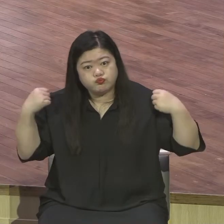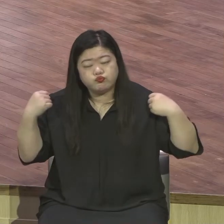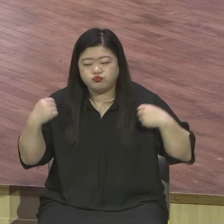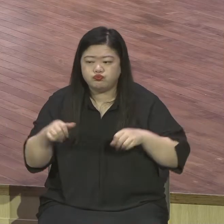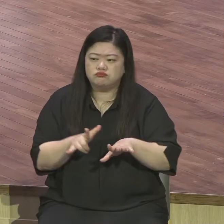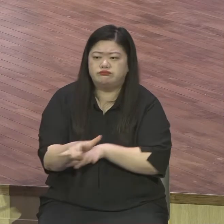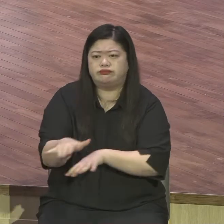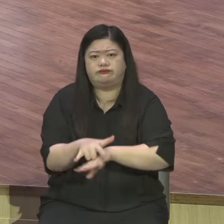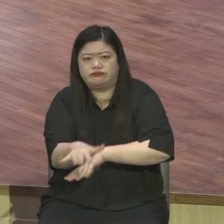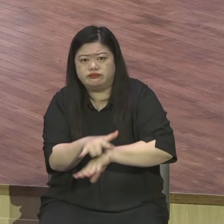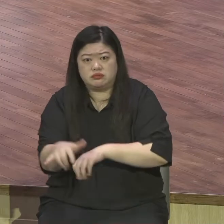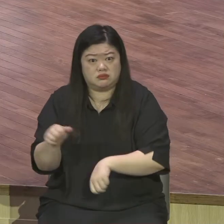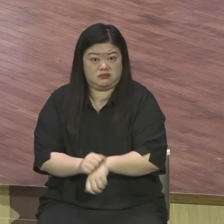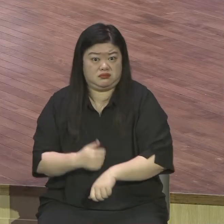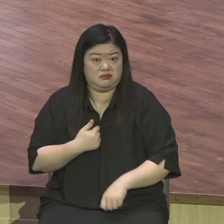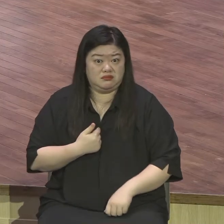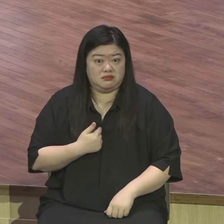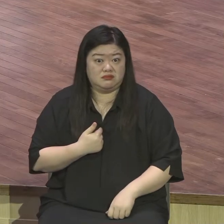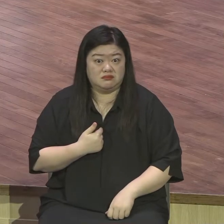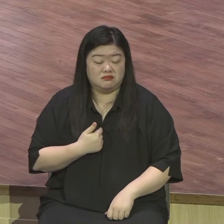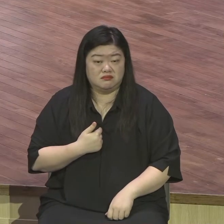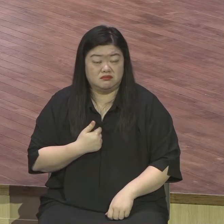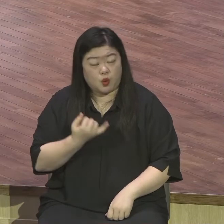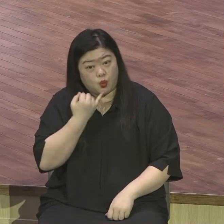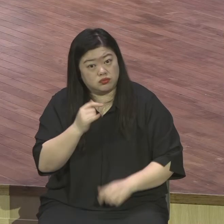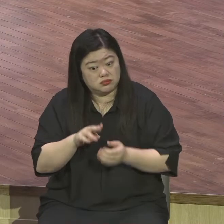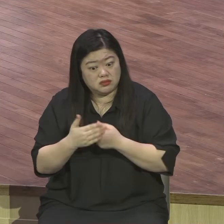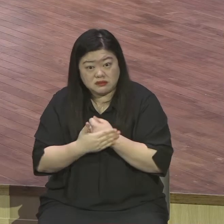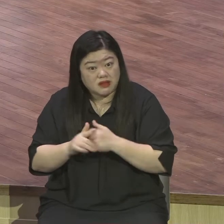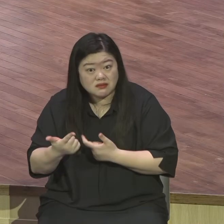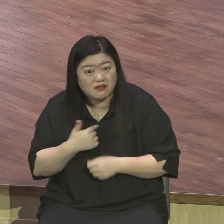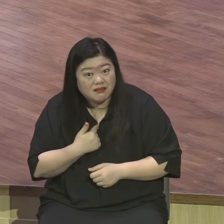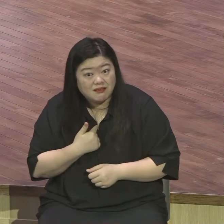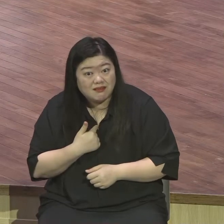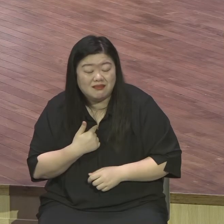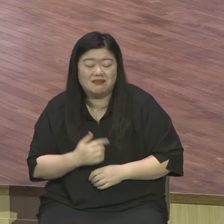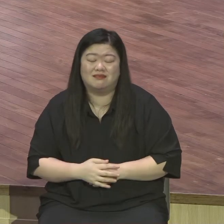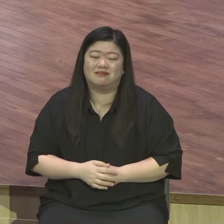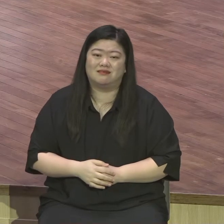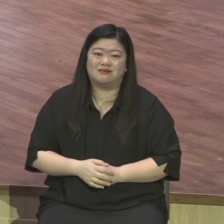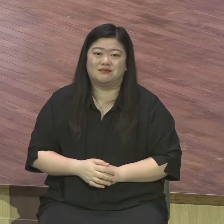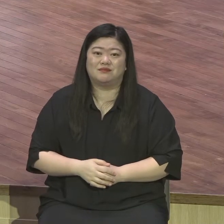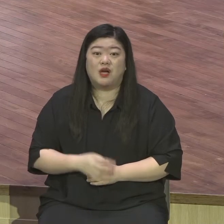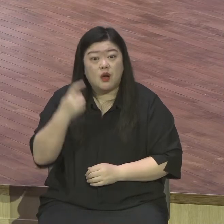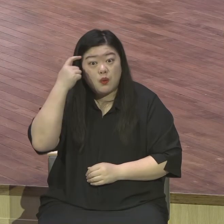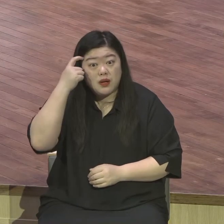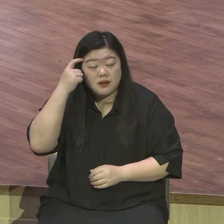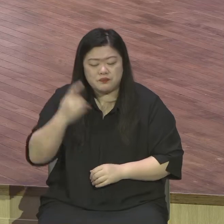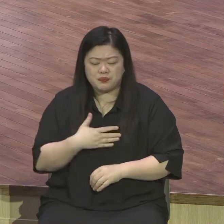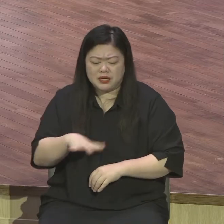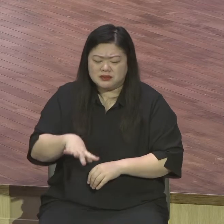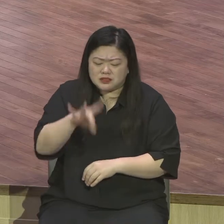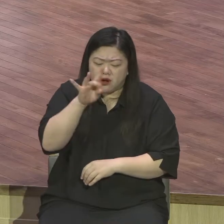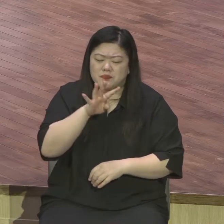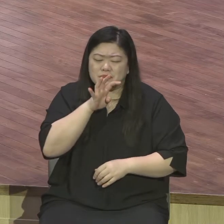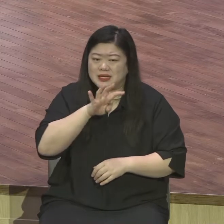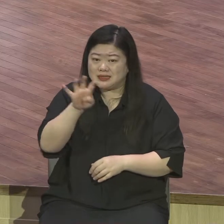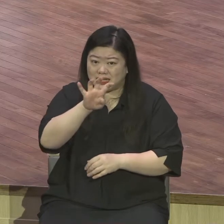여러분이요 이 구원의 감격 첫사랑 하나님이 나를 부르심에 대한 감격을 그거를 여름 가지고